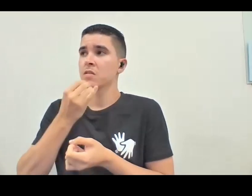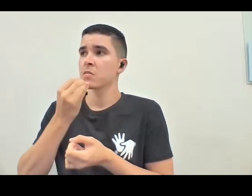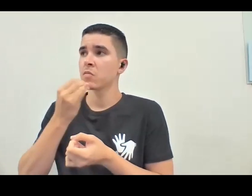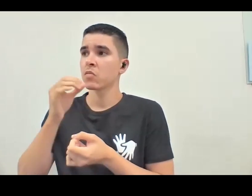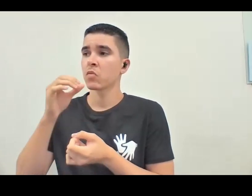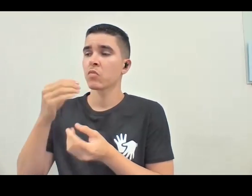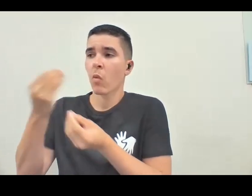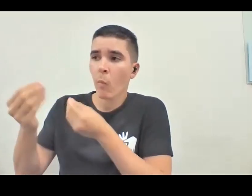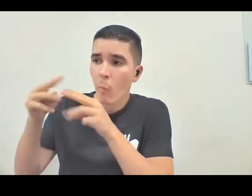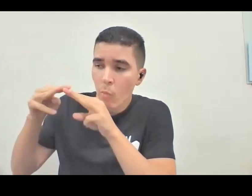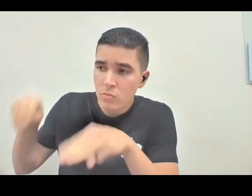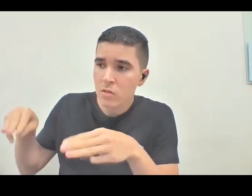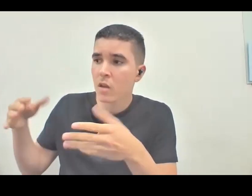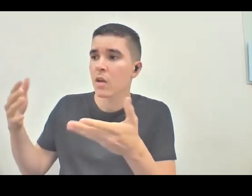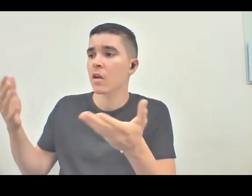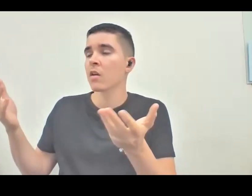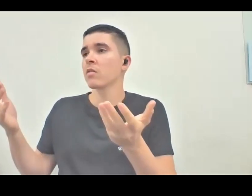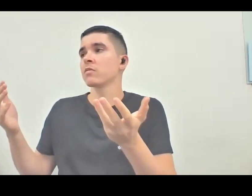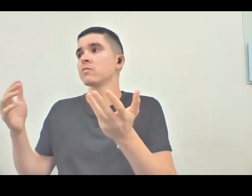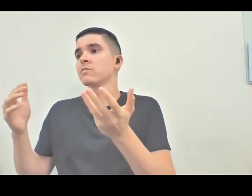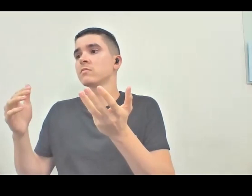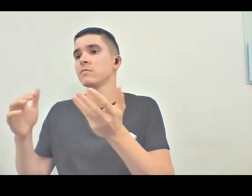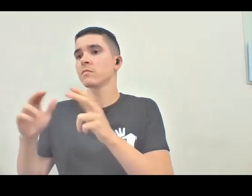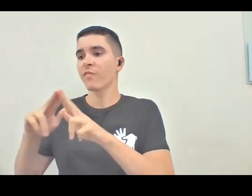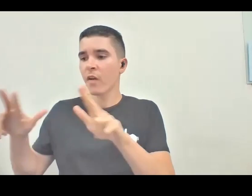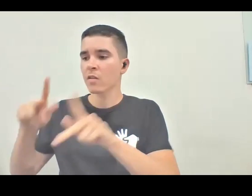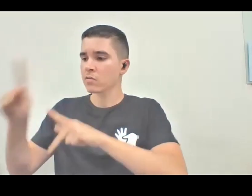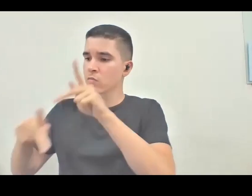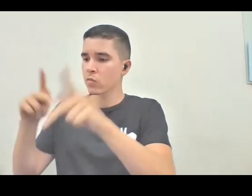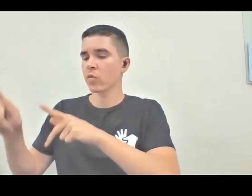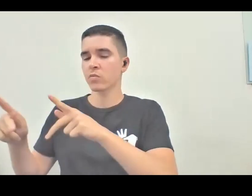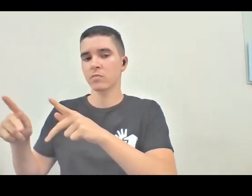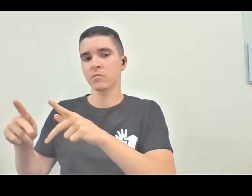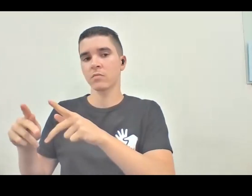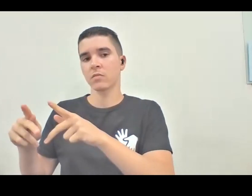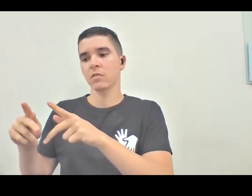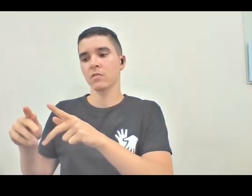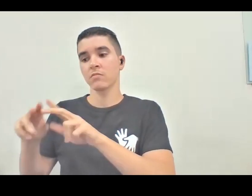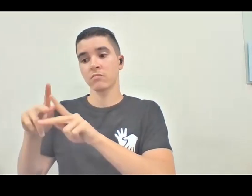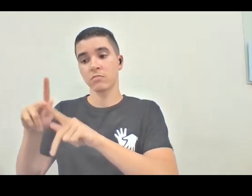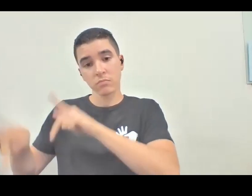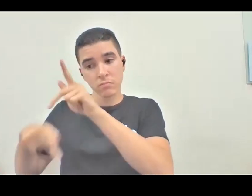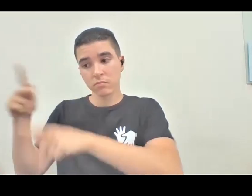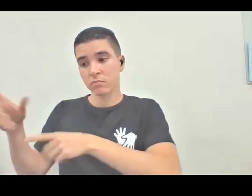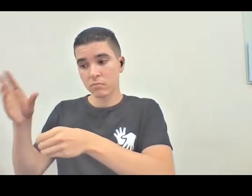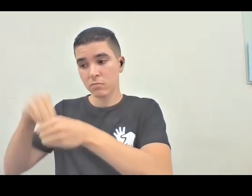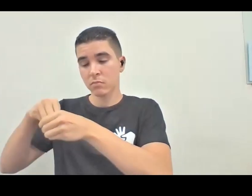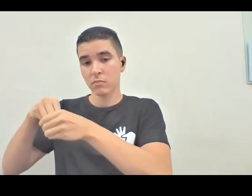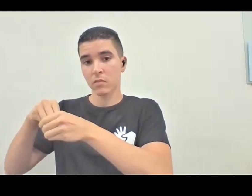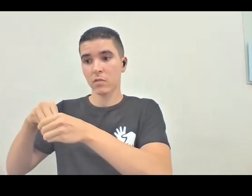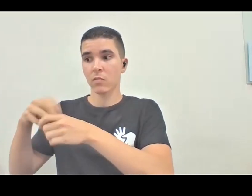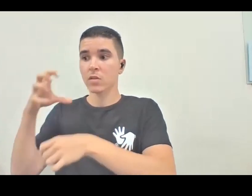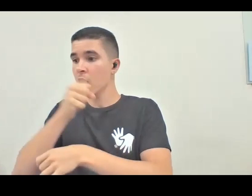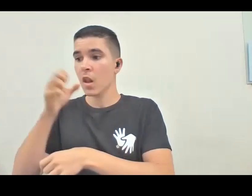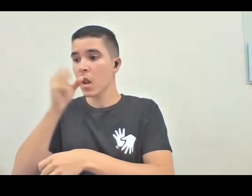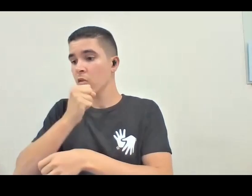acolhedora para vários públicos, para, inclusive, para os públicos internos, isso que a gente estava falando dos educativos, com essa aceleração que a gente está